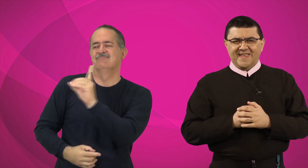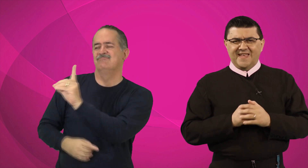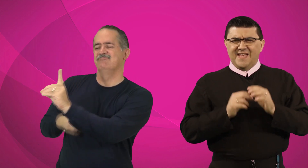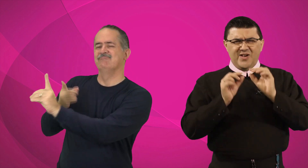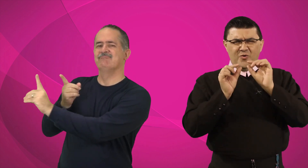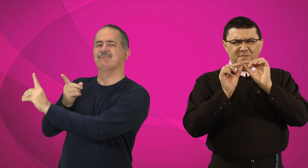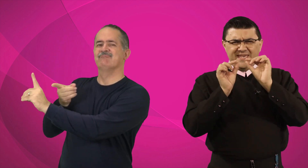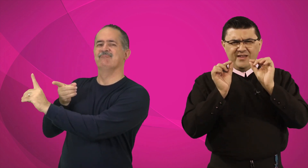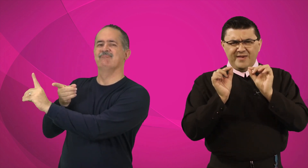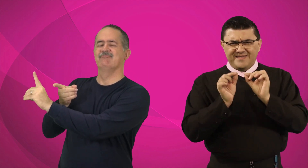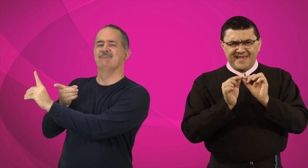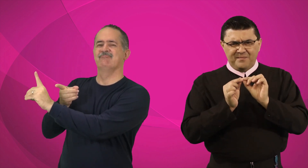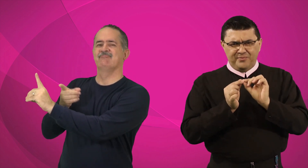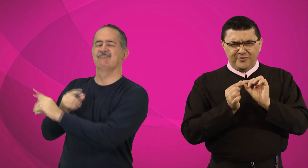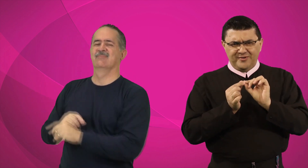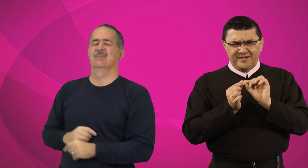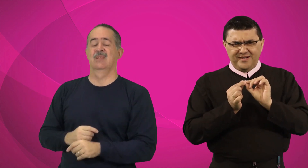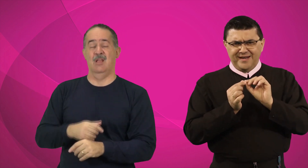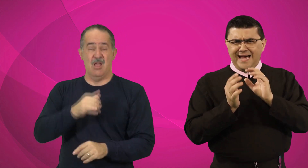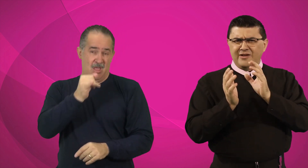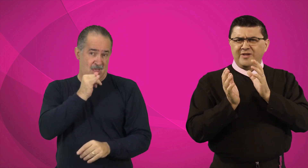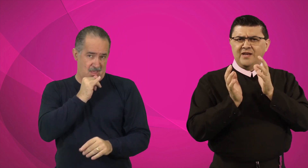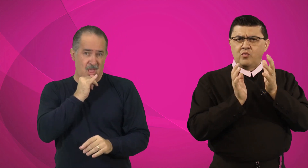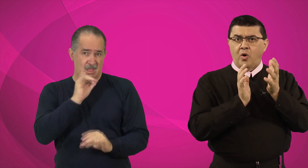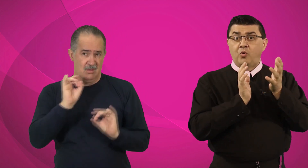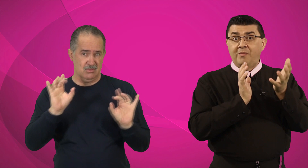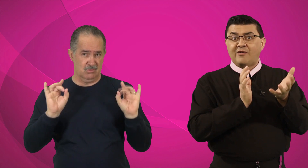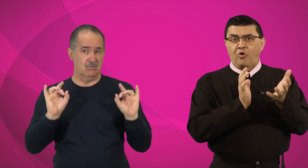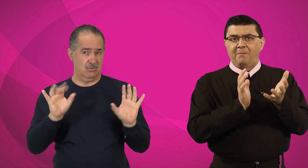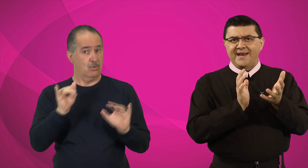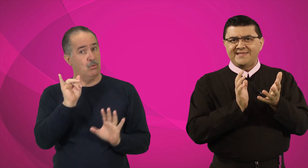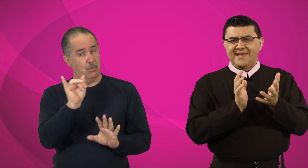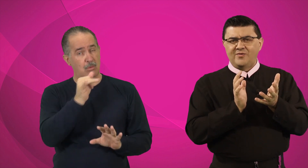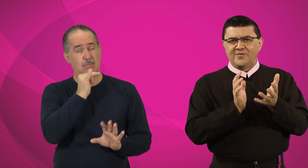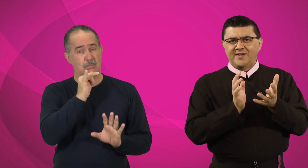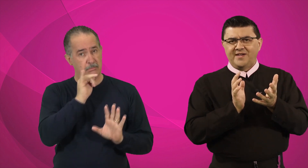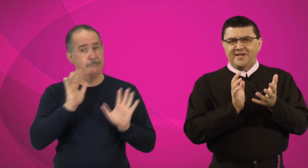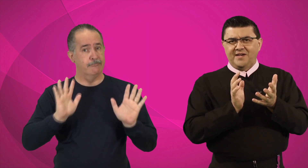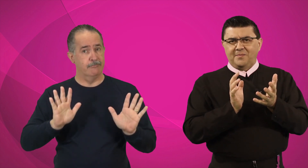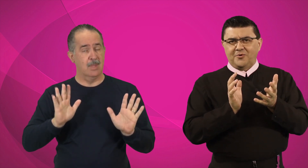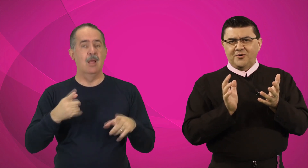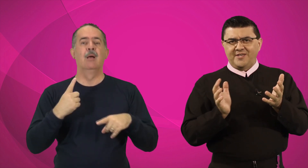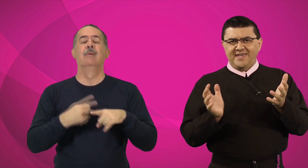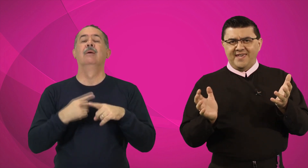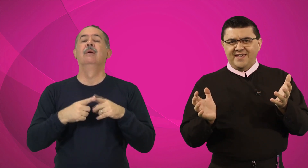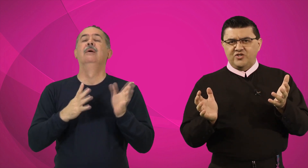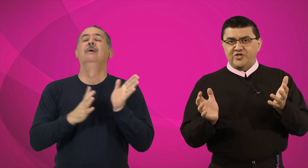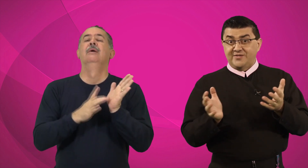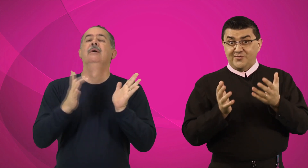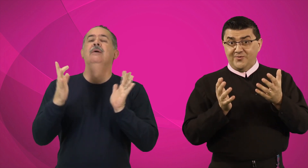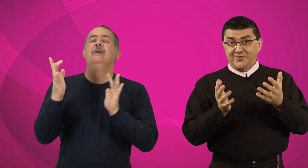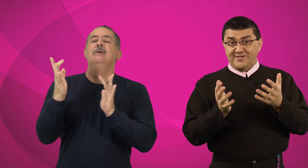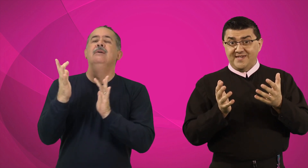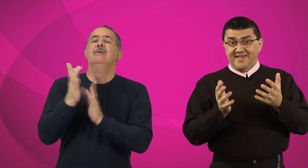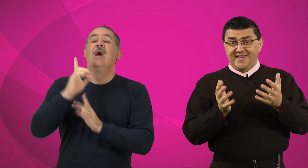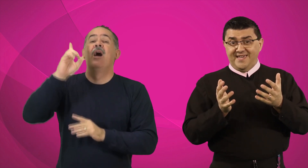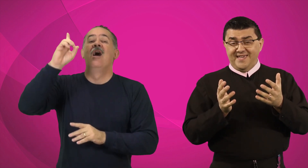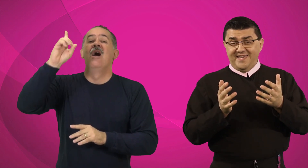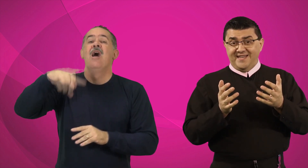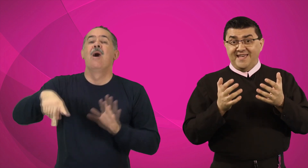Um pequeno exemplo, claro que não como uma comparação, porque Jesus, ele